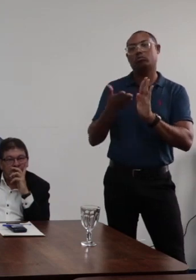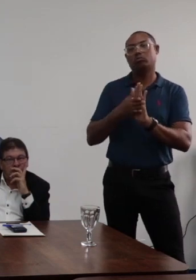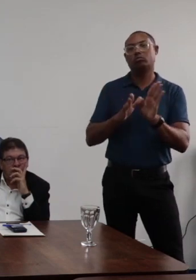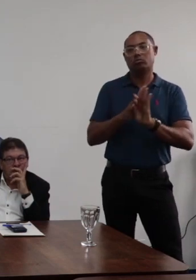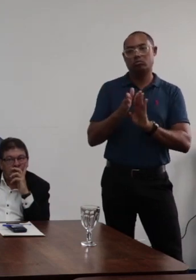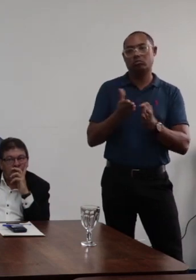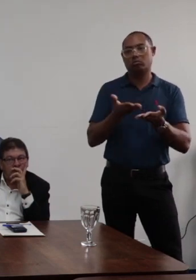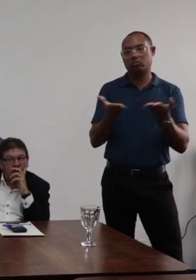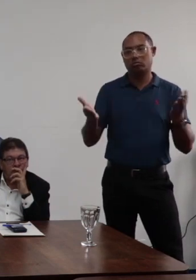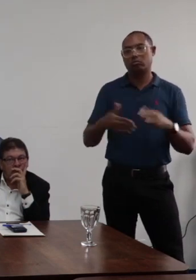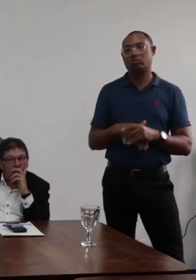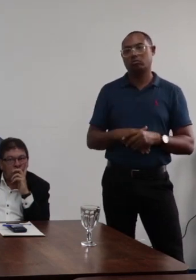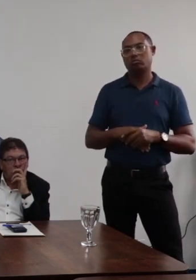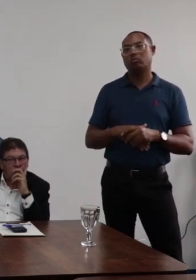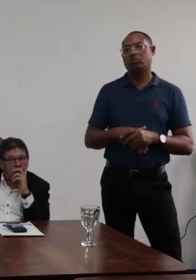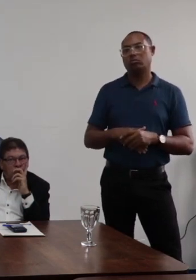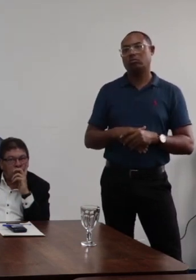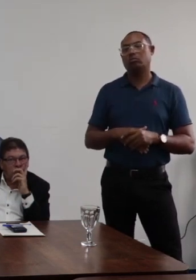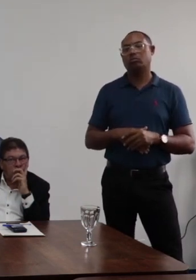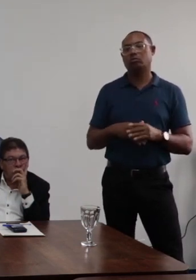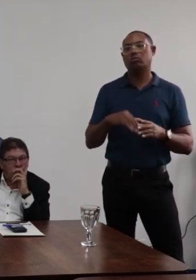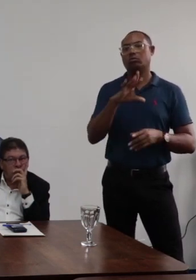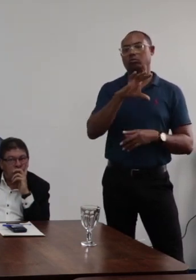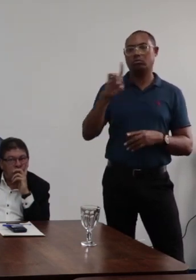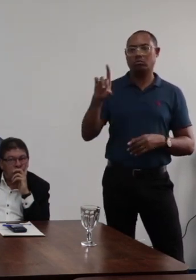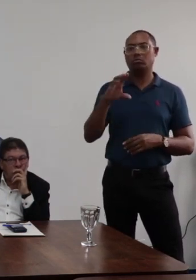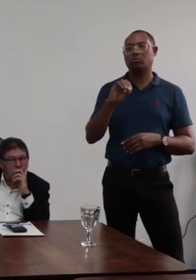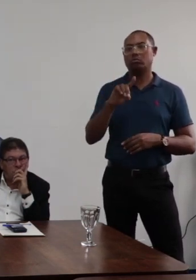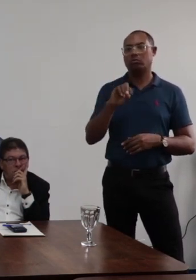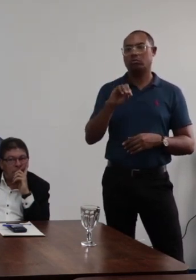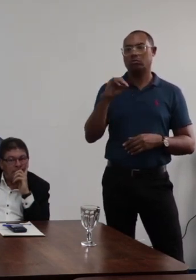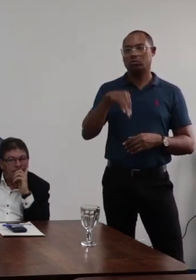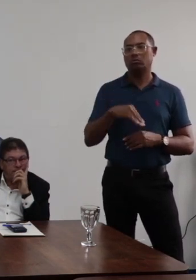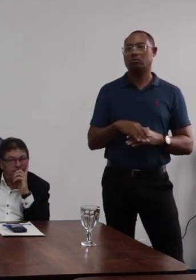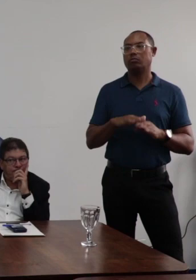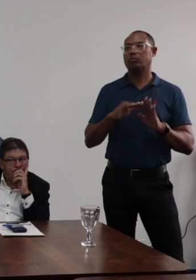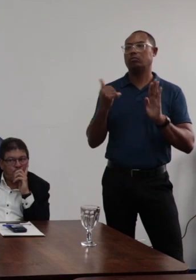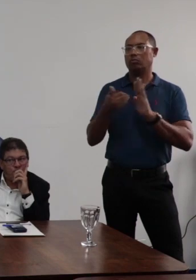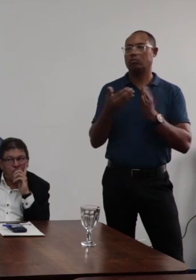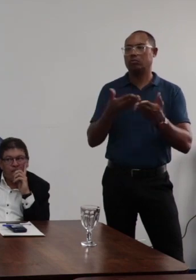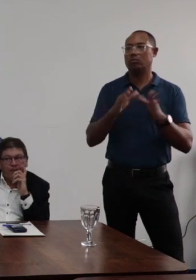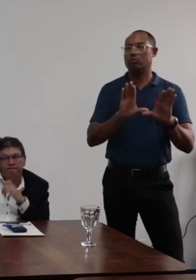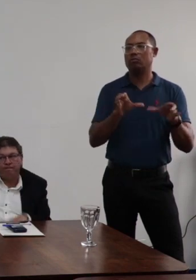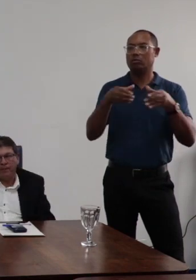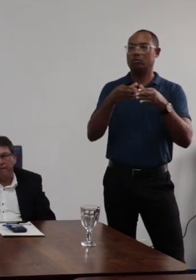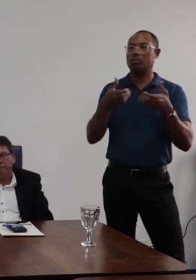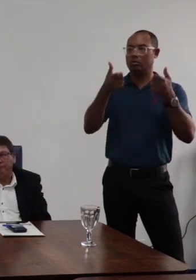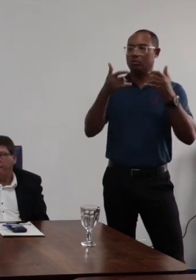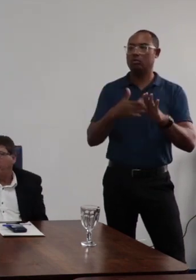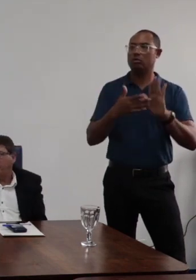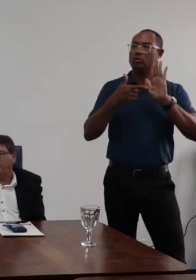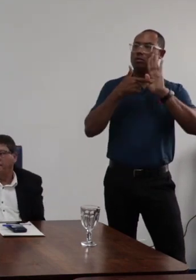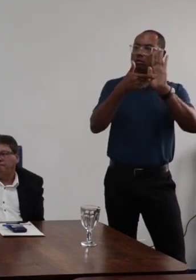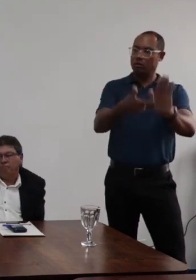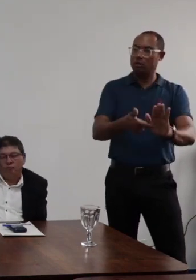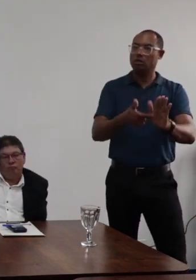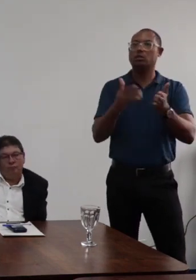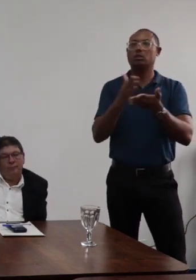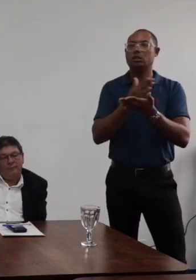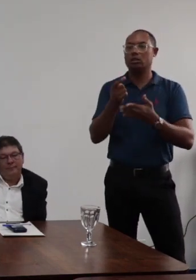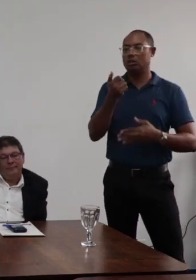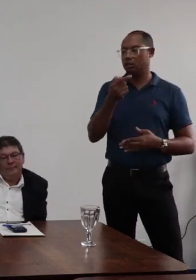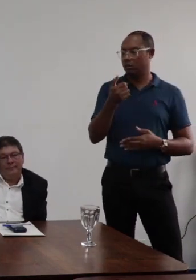algumas considerações iniciais, mas nós convidamos também o coordenador da CODIM e os membros aqui da sua equipe para fazer uma apresentação daqui a alguns